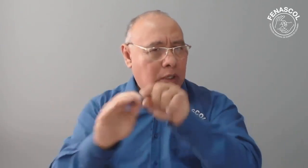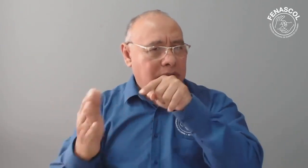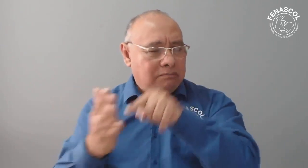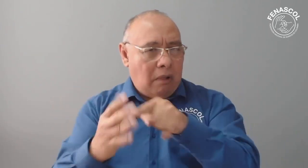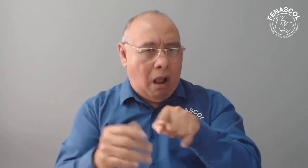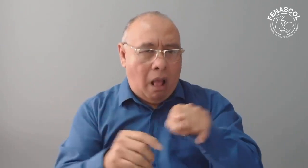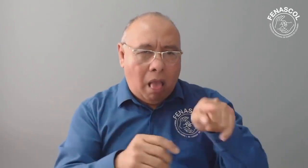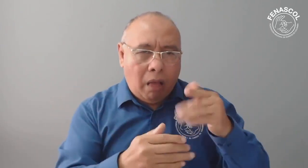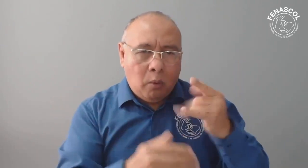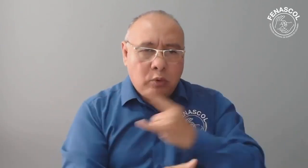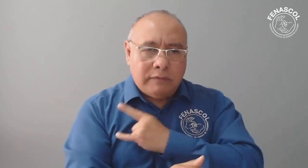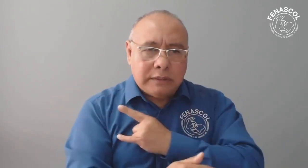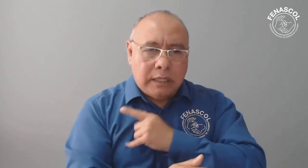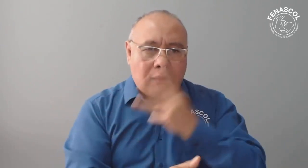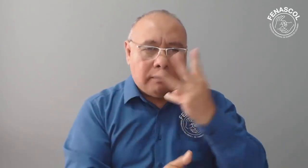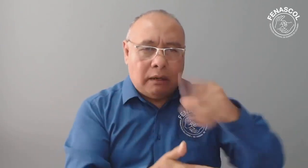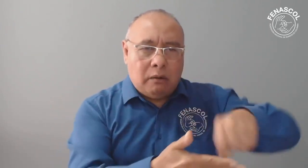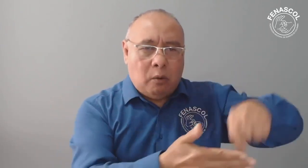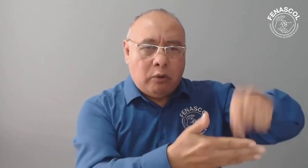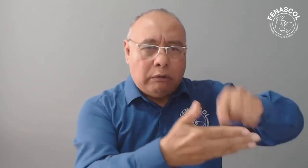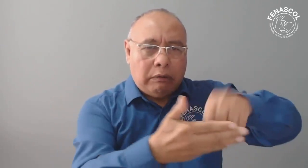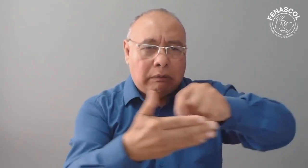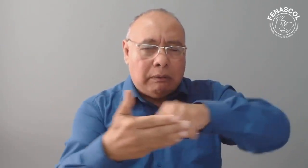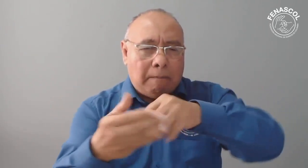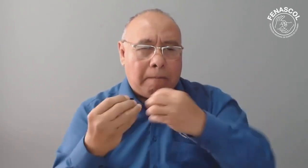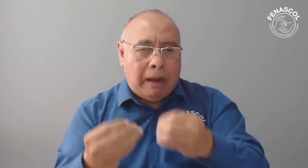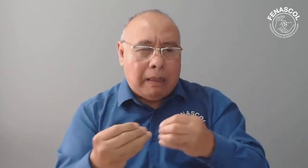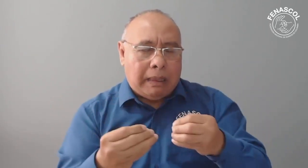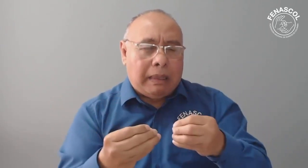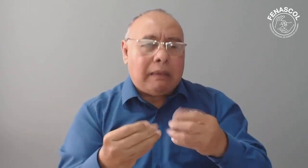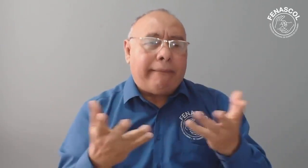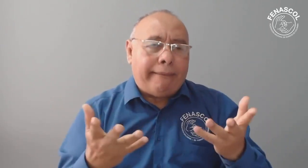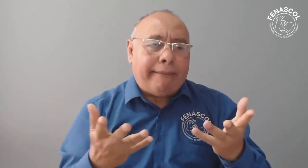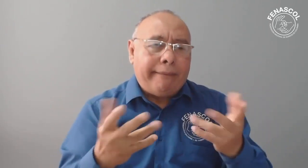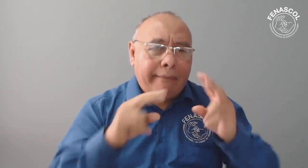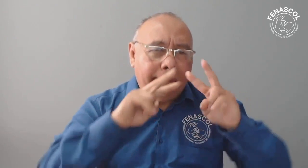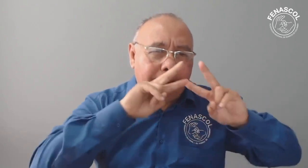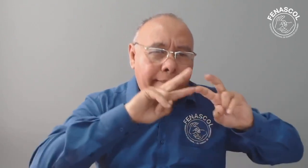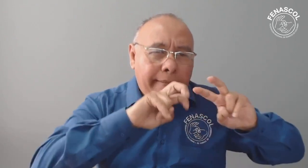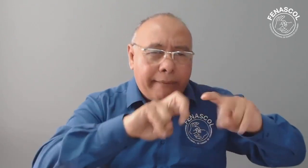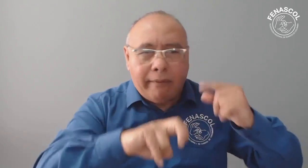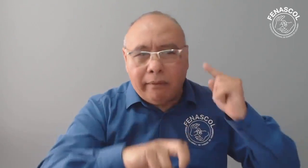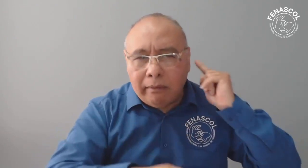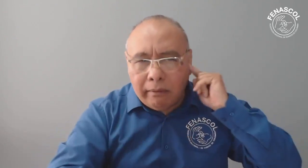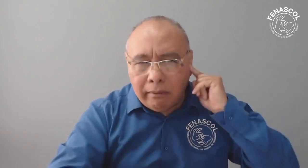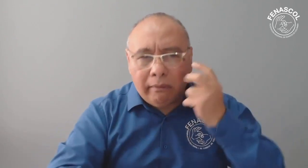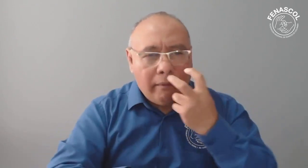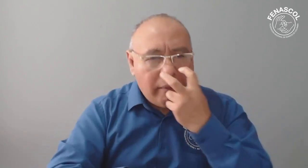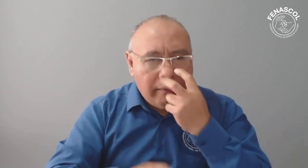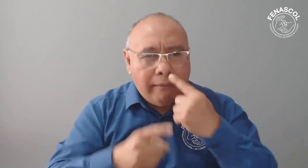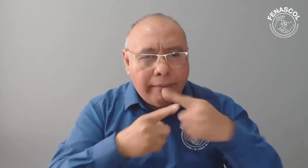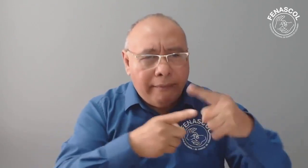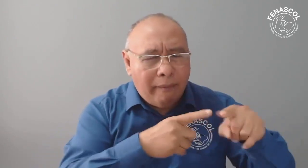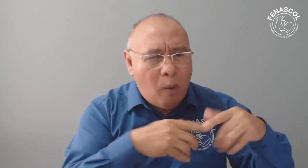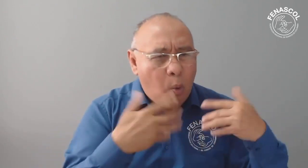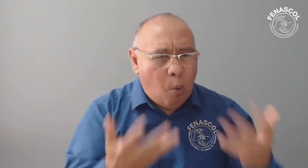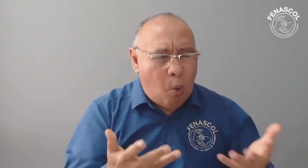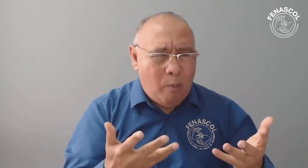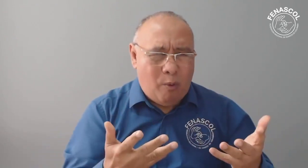El contrato realizado con las universidades será un análisis epidemiológico. Este estudio se llevará a cabo hasta el mes de agosto.